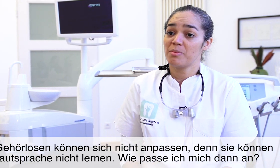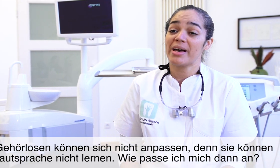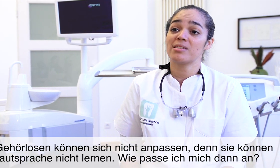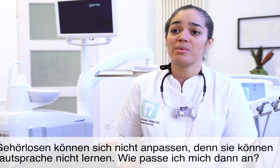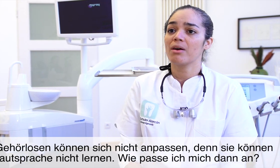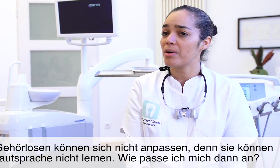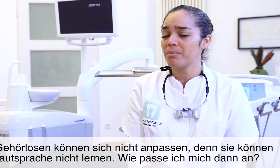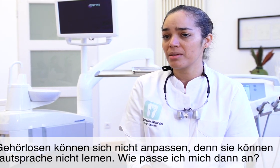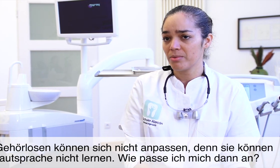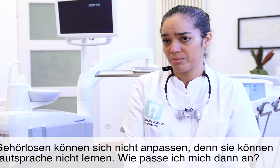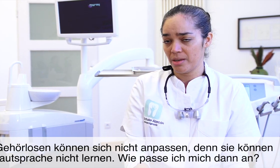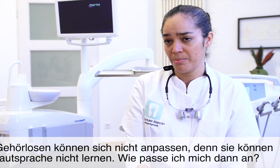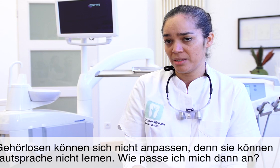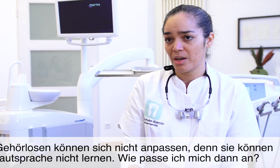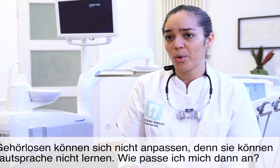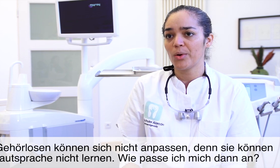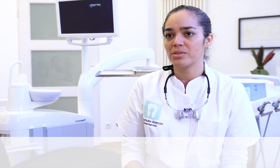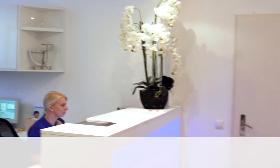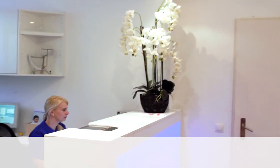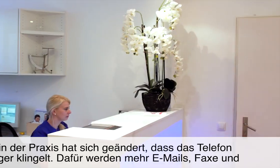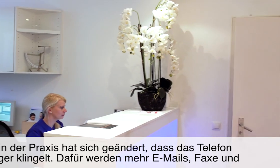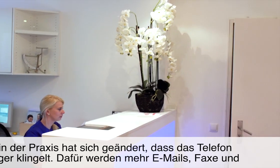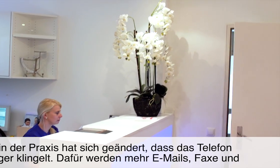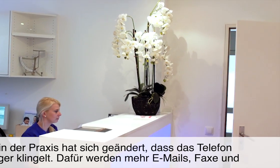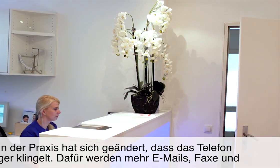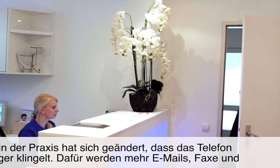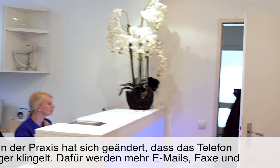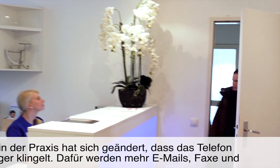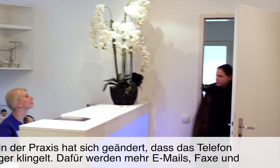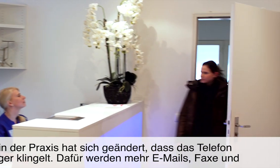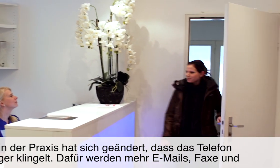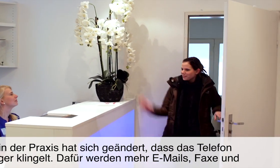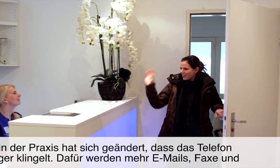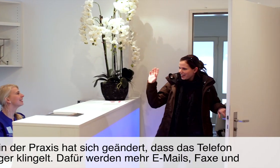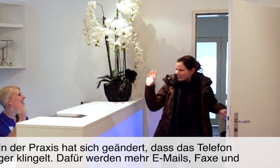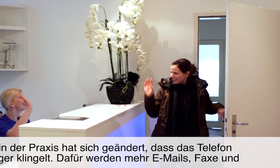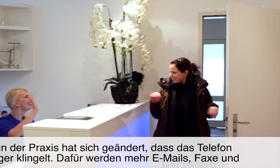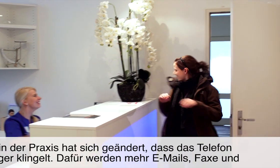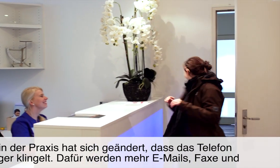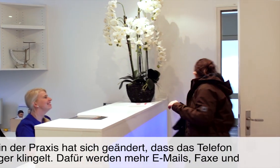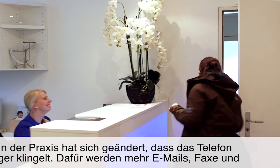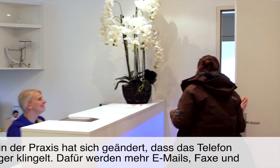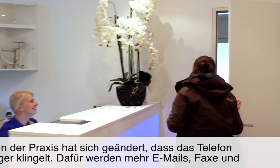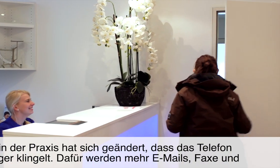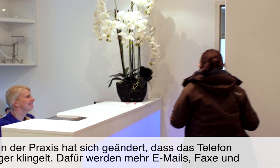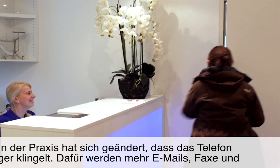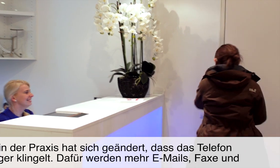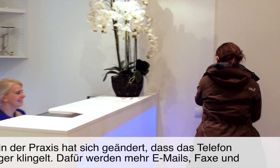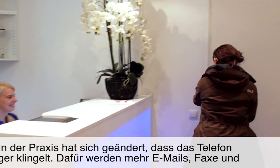wie passt ich mich mit den Gehörlosen? Hier in der Praxis hat sich geändert, dass man das Telefon weniger klingelt, sondern wir haben mehr E-Mails